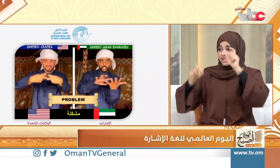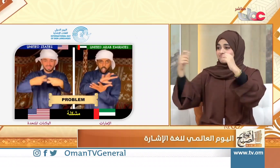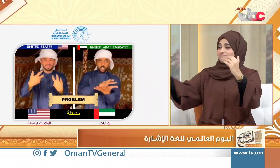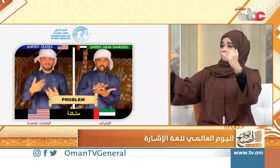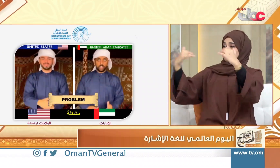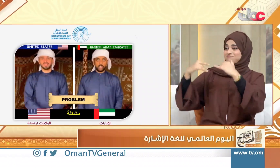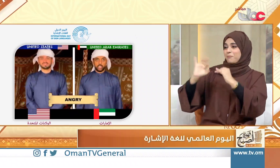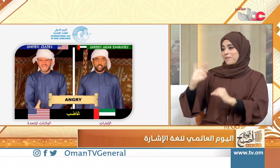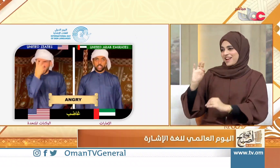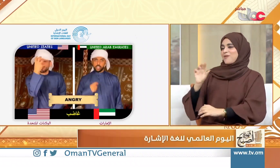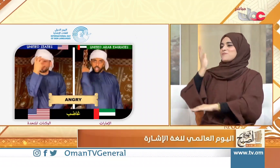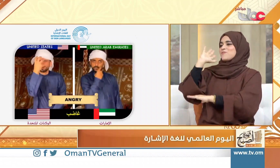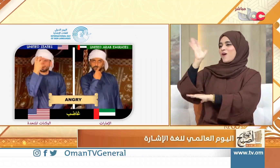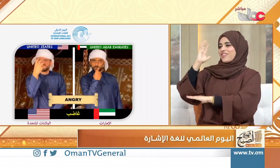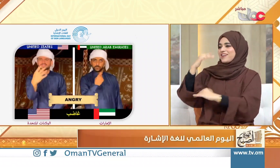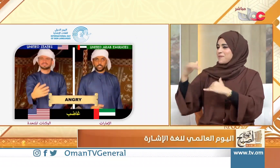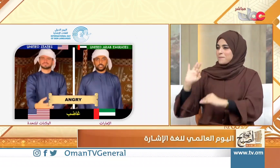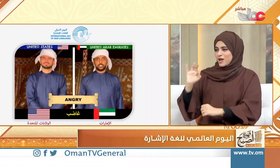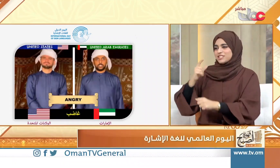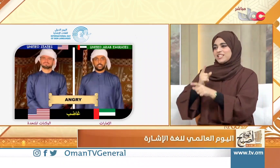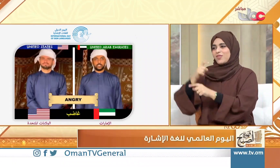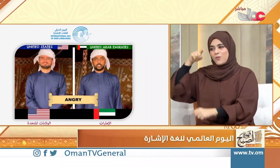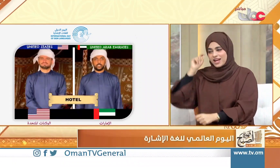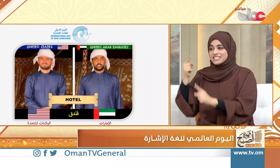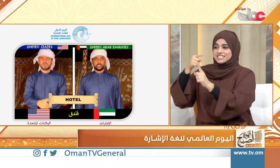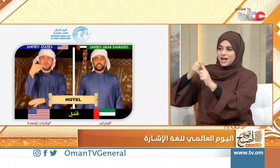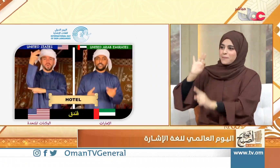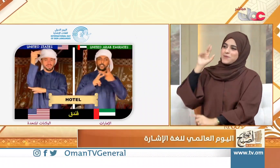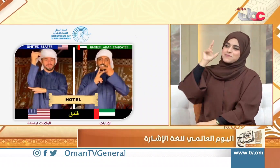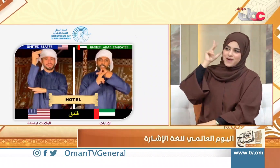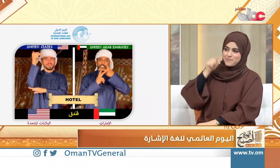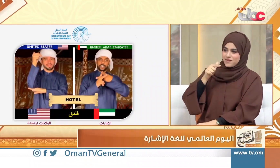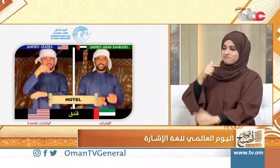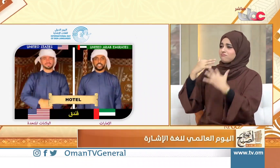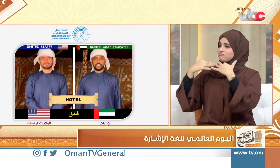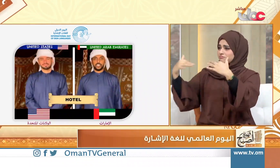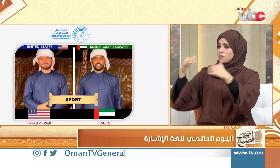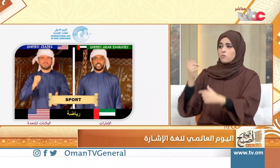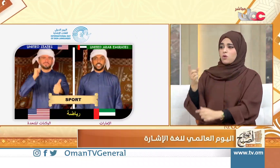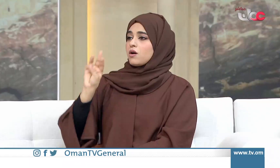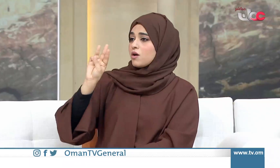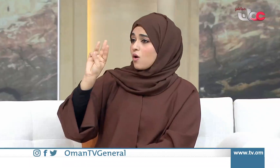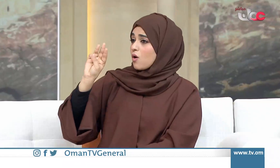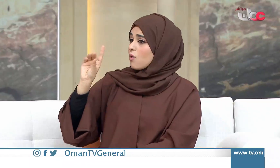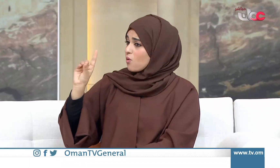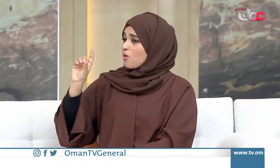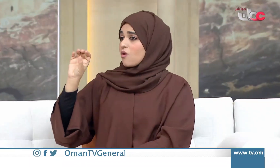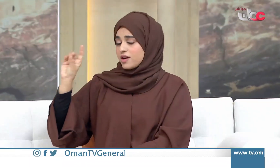من ذوي الإعاقة السمعية في السلطنة عبر محاضرة وقيمة فيه الكلية العلمية للتصميم استفاد